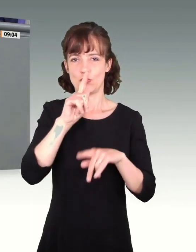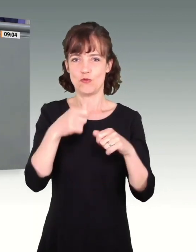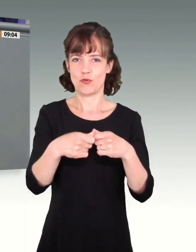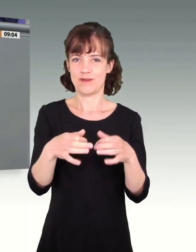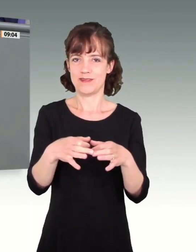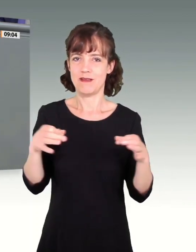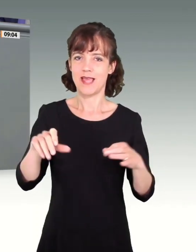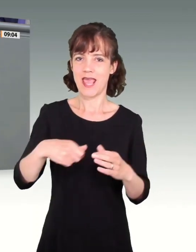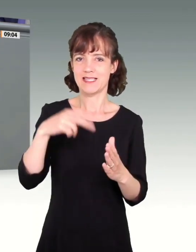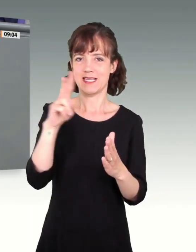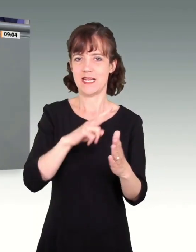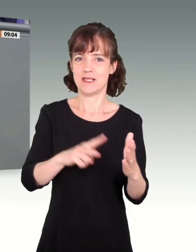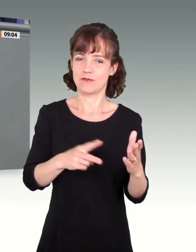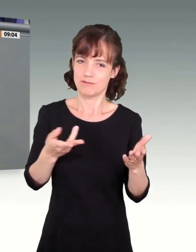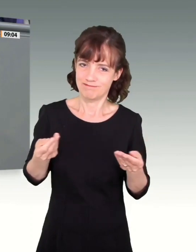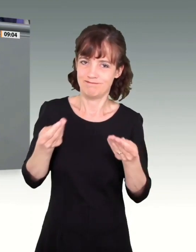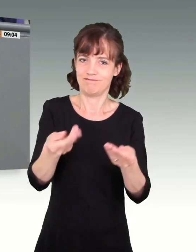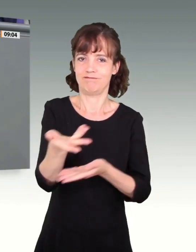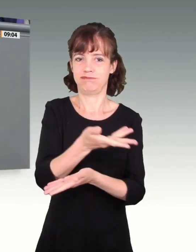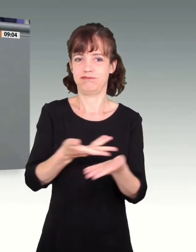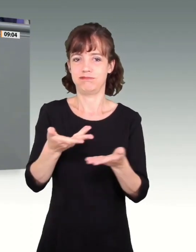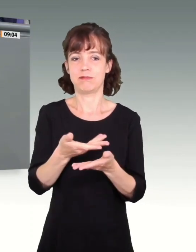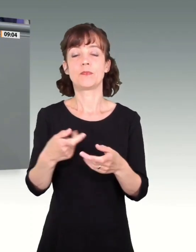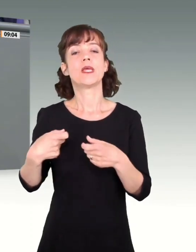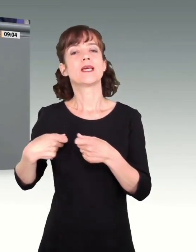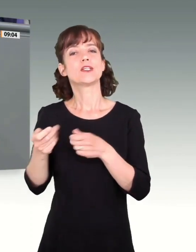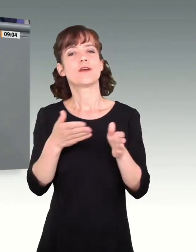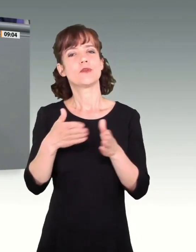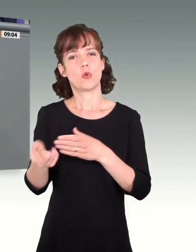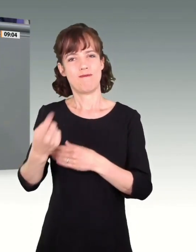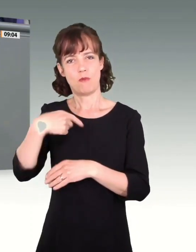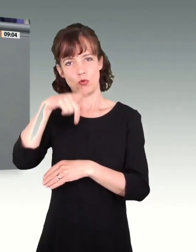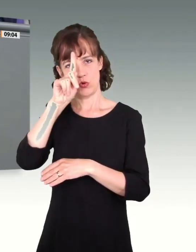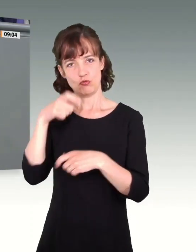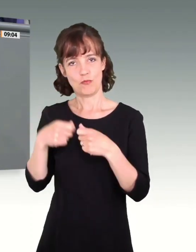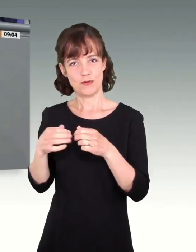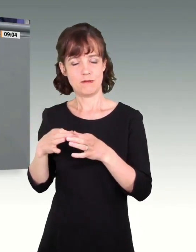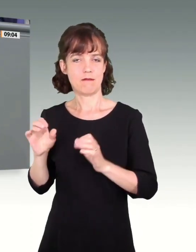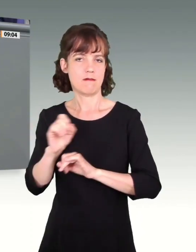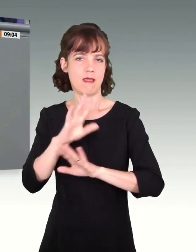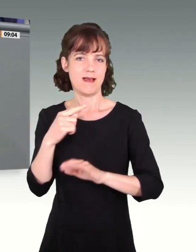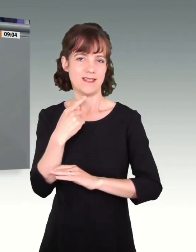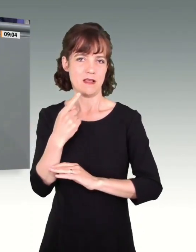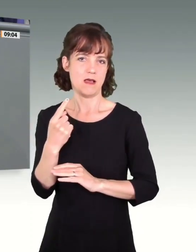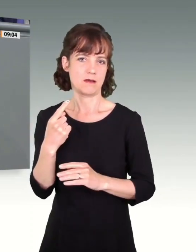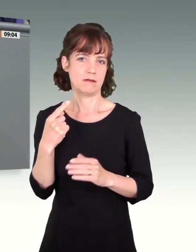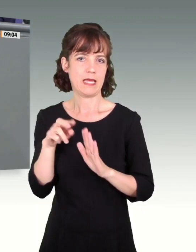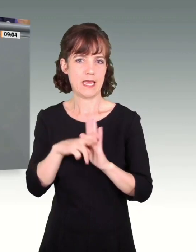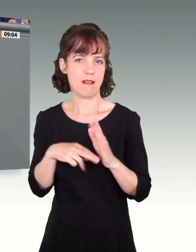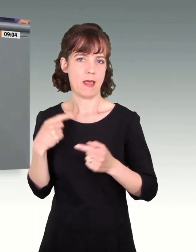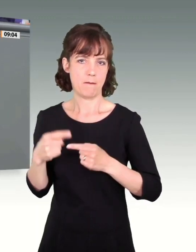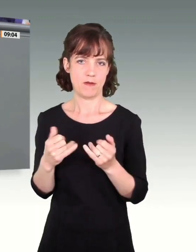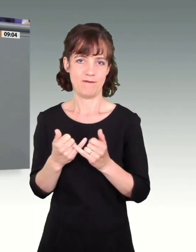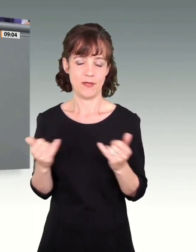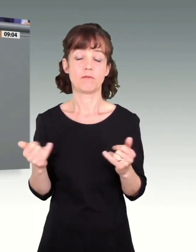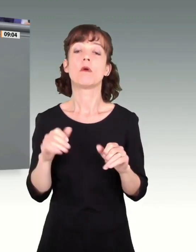Lesung aufsetzen. Die Geschäftsordnung des Deutschen Bundestages ist hier eindeutig. Die Tagesordnung